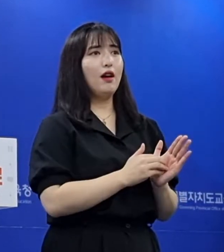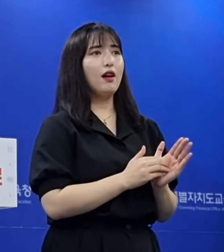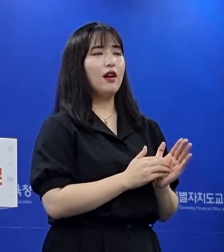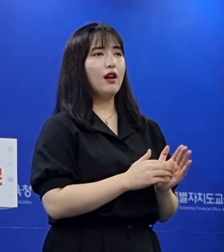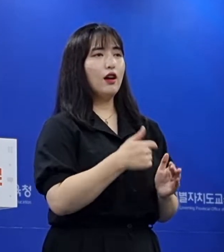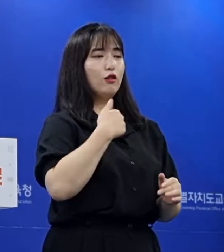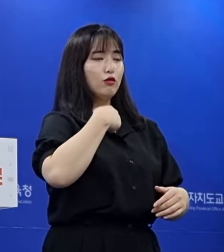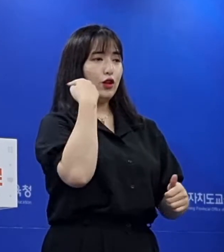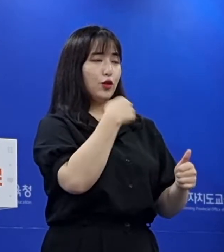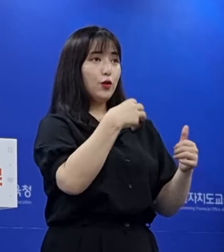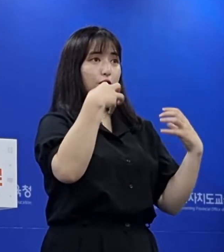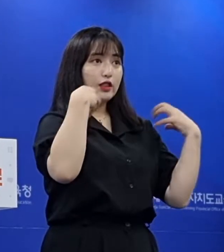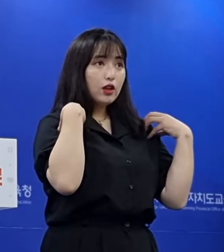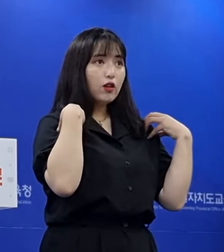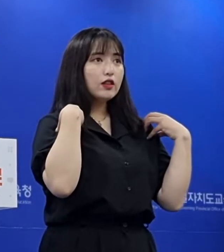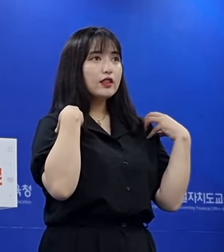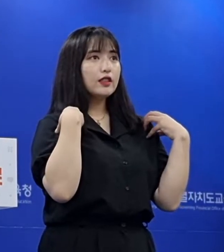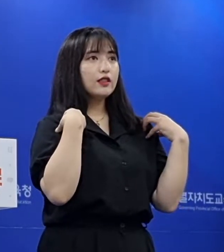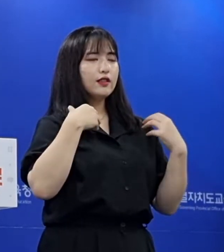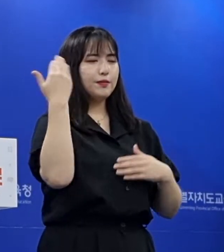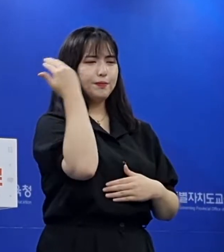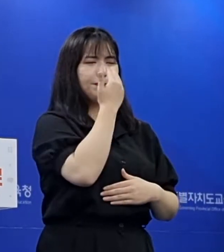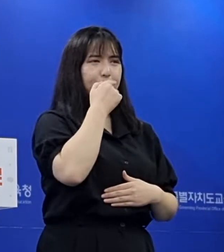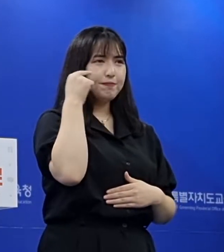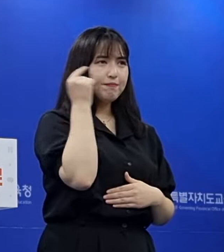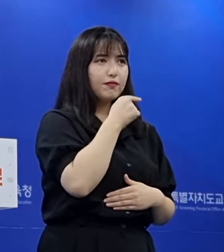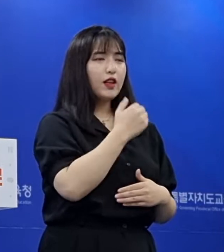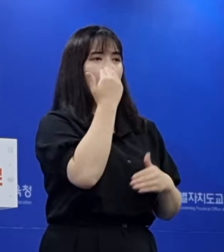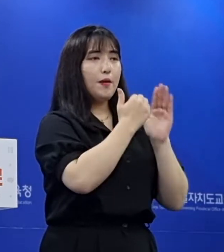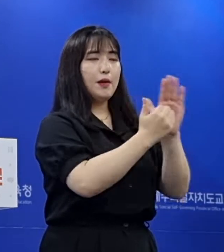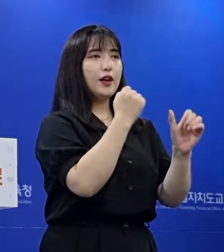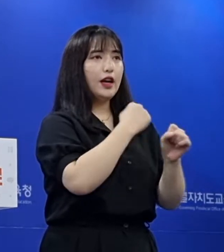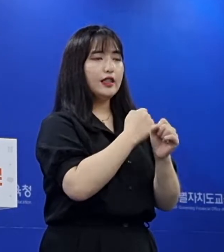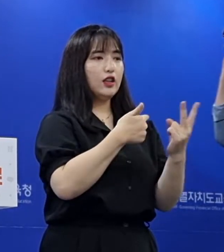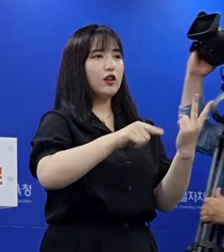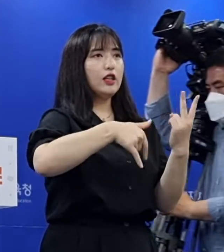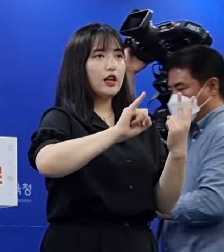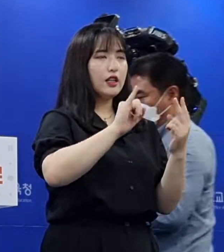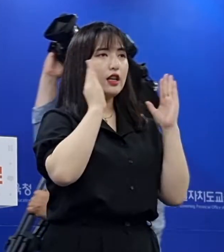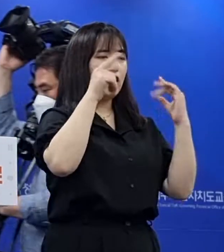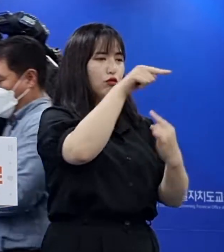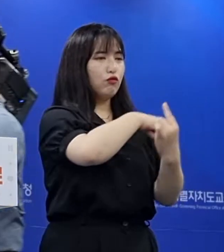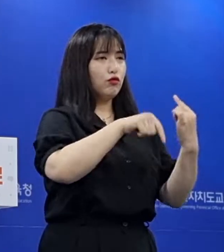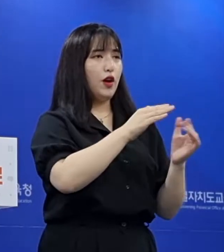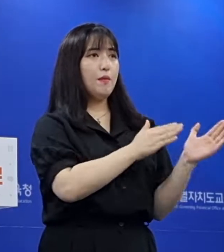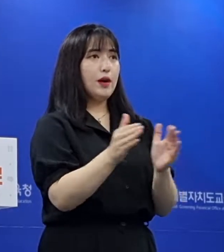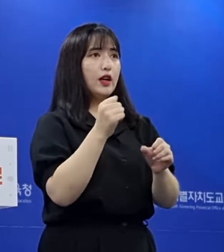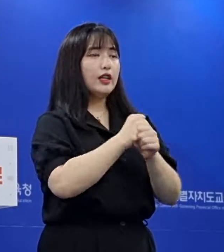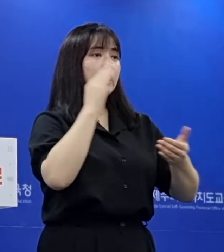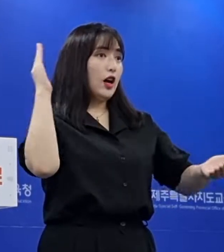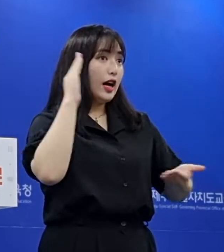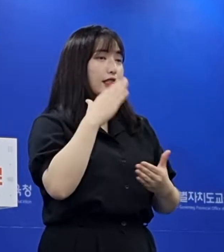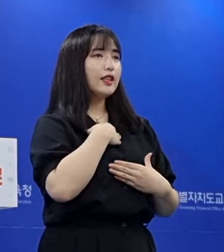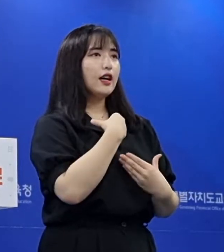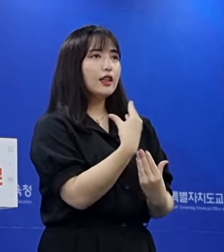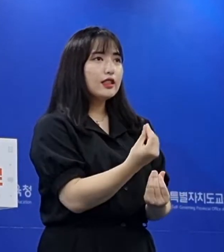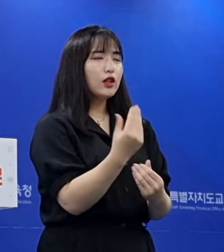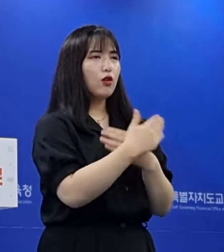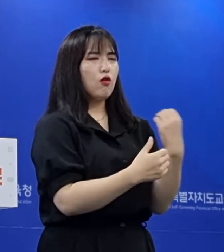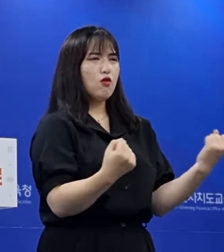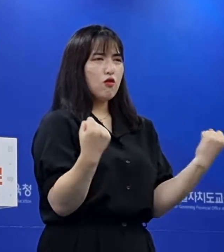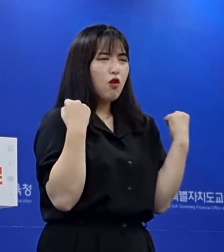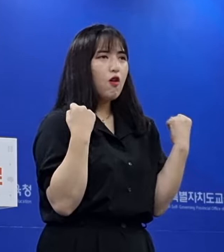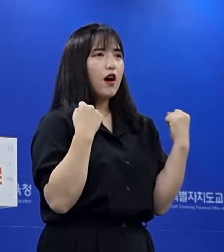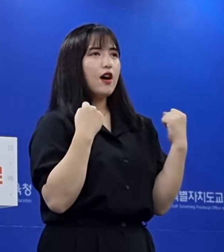우리 교육청은 철저한 방역에 기반한 2학기 학사 운영 교육을 마련하여 학생들의 안전하고 건강하게 학교